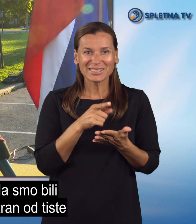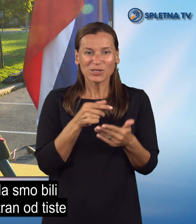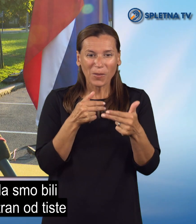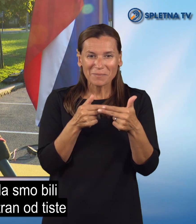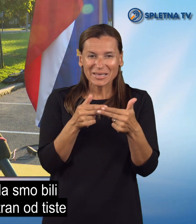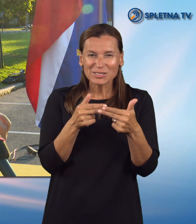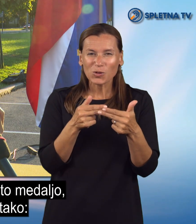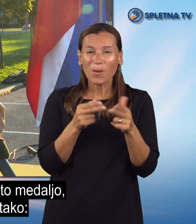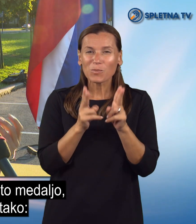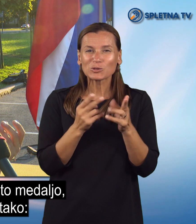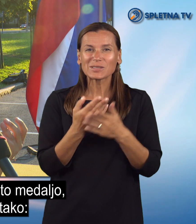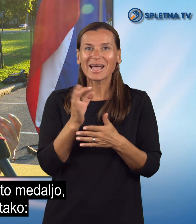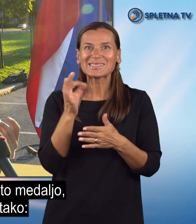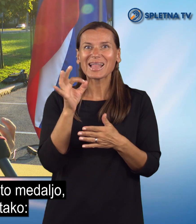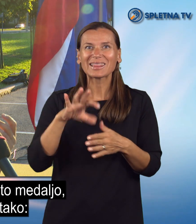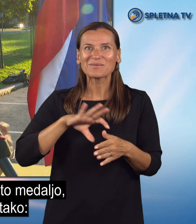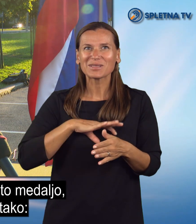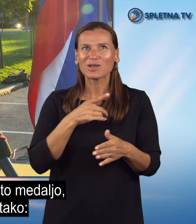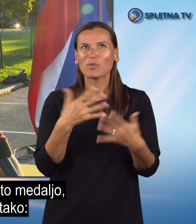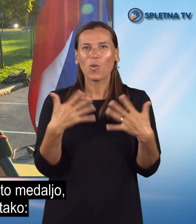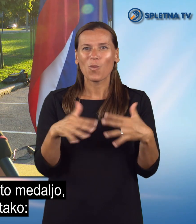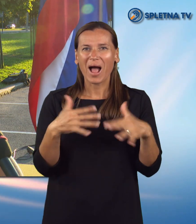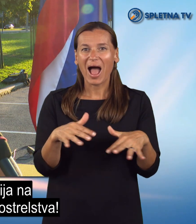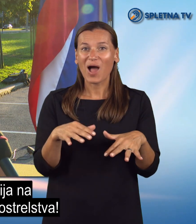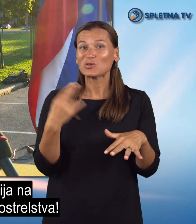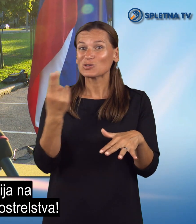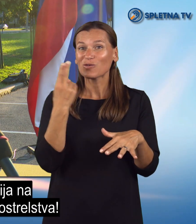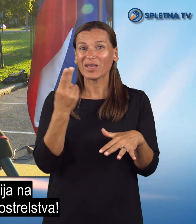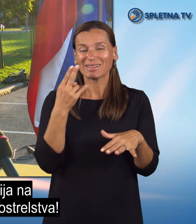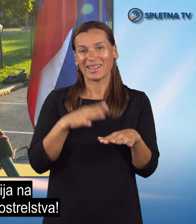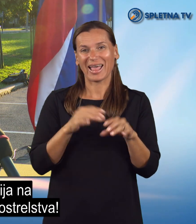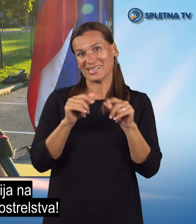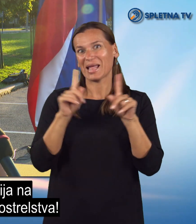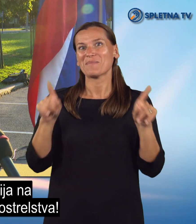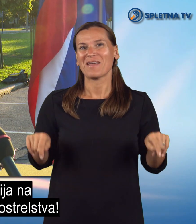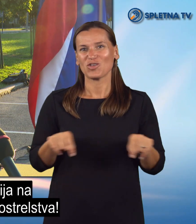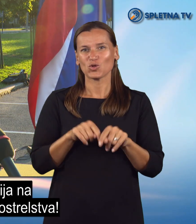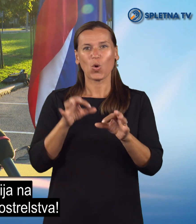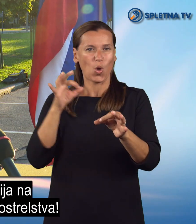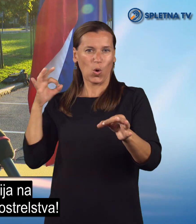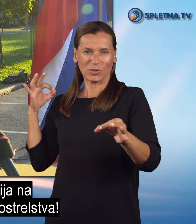tiste možnosti za zlato medaljo, to je bilo tako, wow, Slovenija na zemljevidu, lukostreljstva.